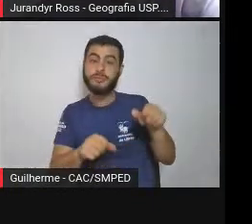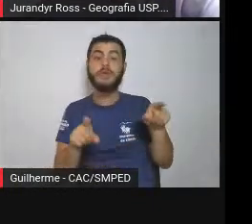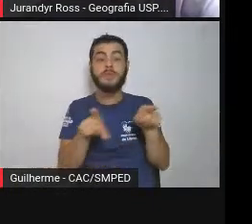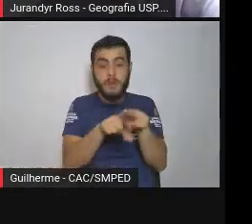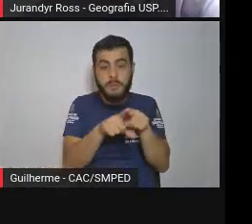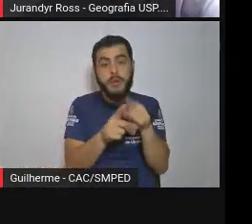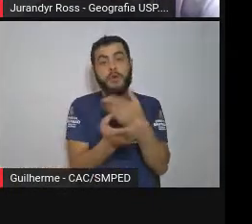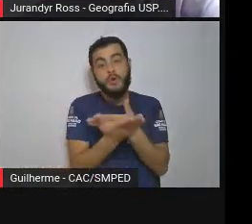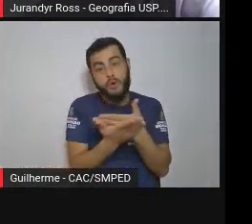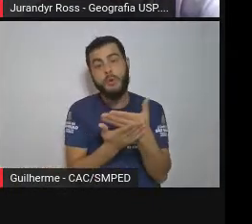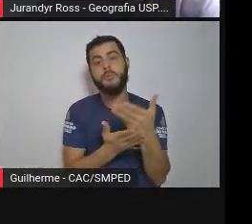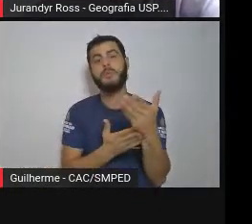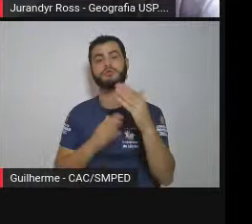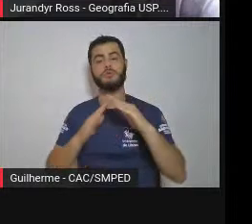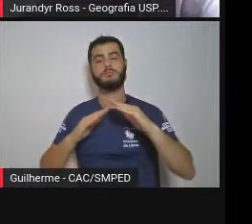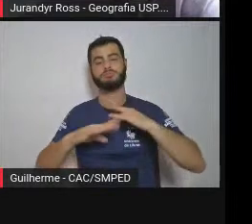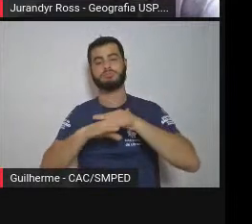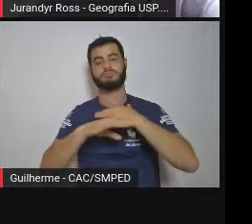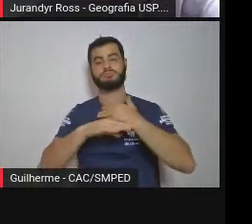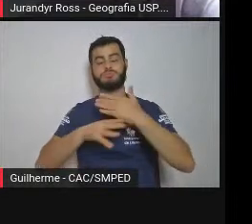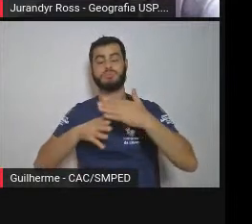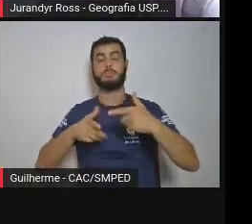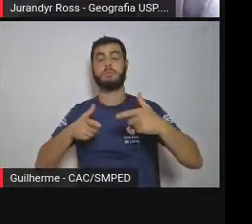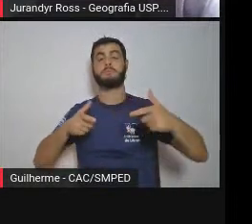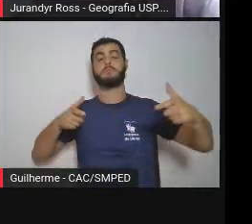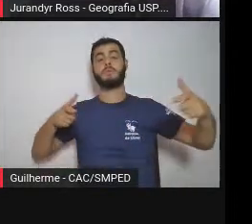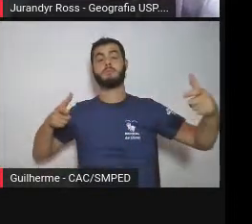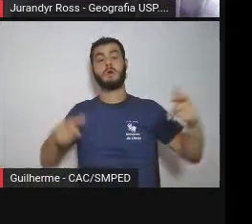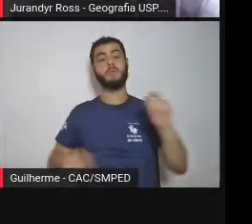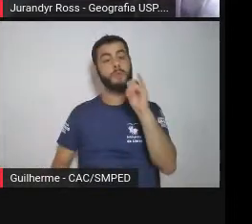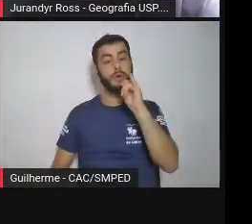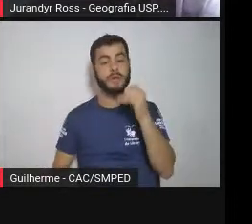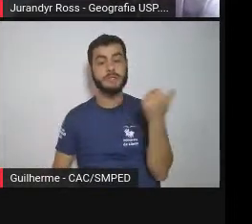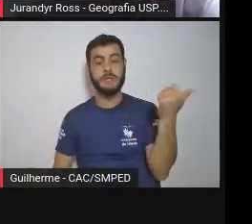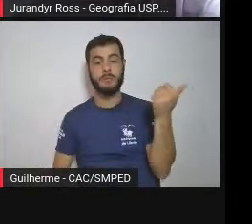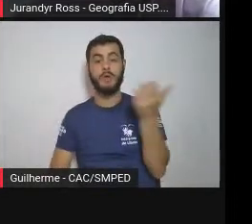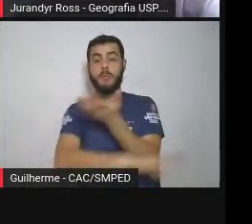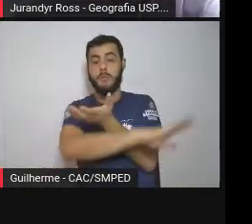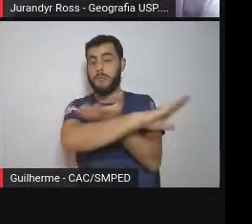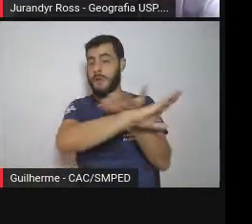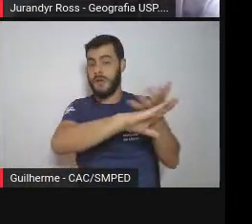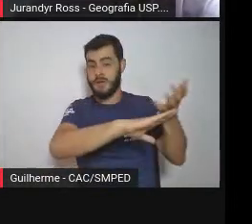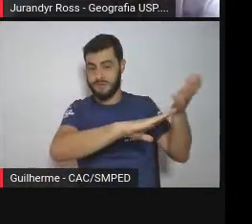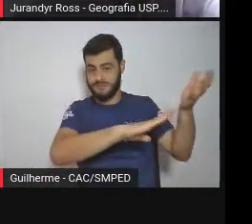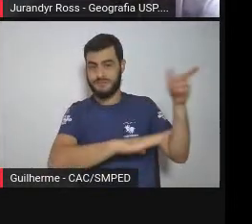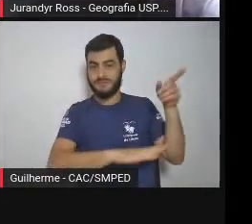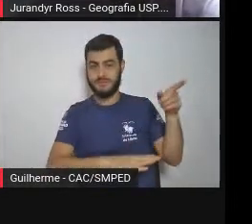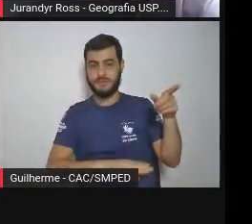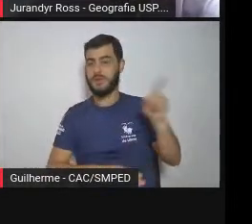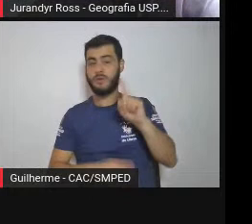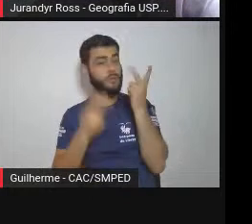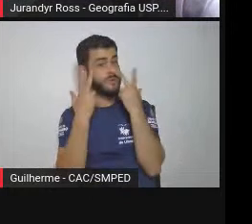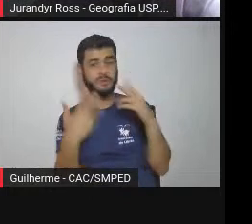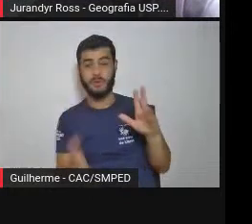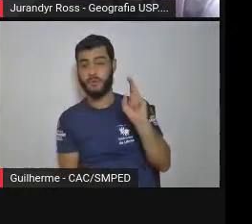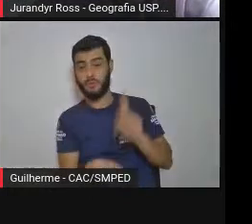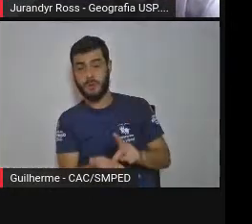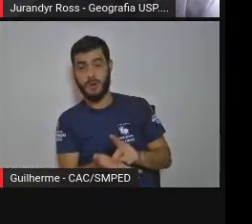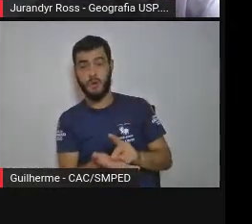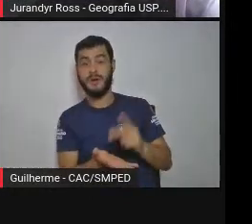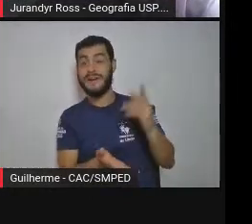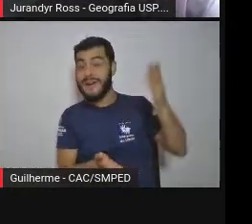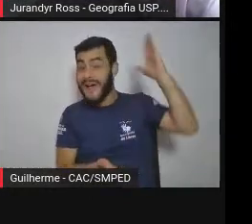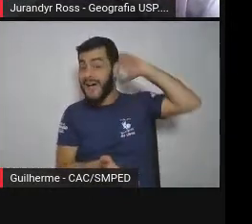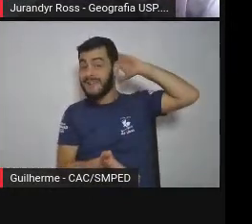Então nós temos essas pastagens, esses campos aqui, que não são naturais. O natural é essa vegetação que está aqui atrás, não é?